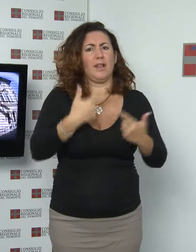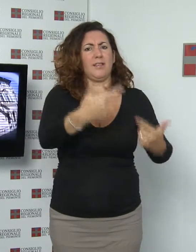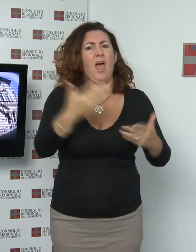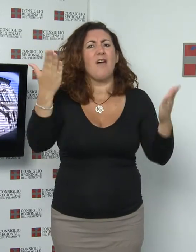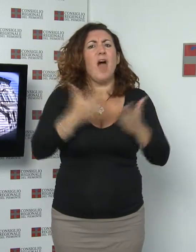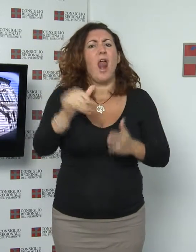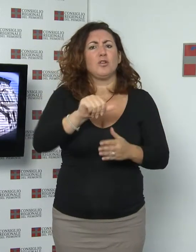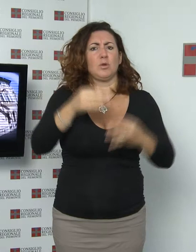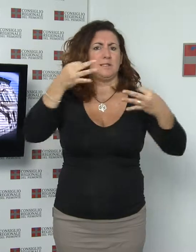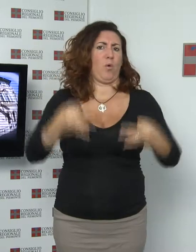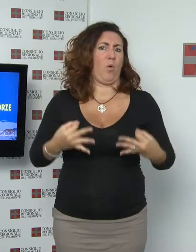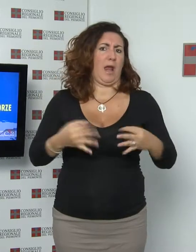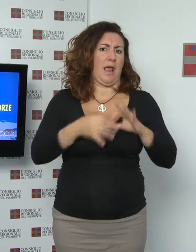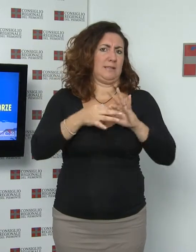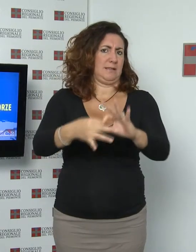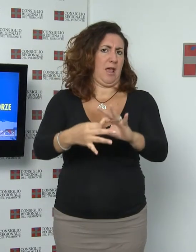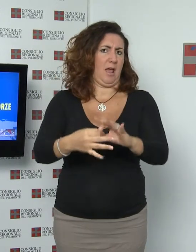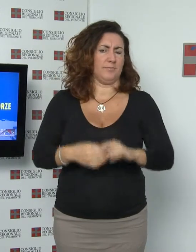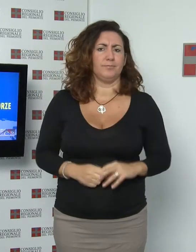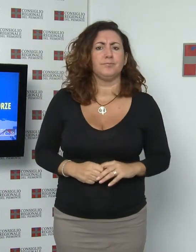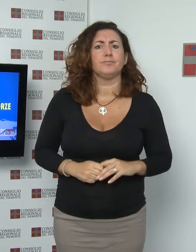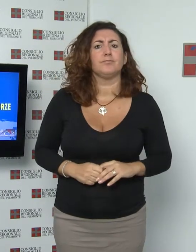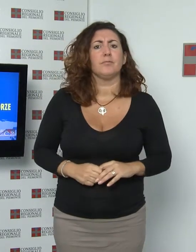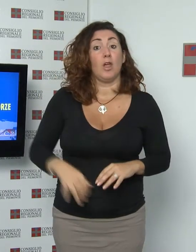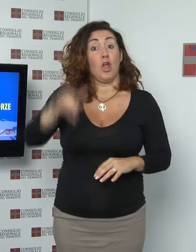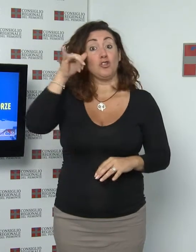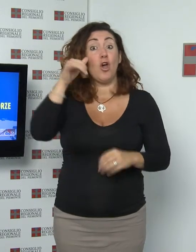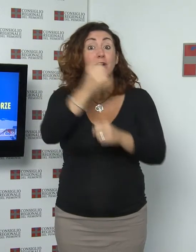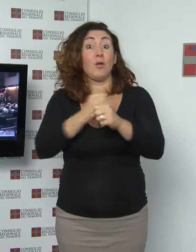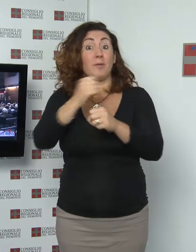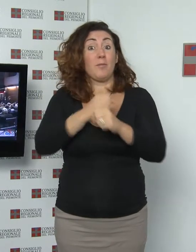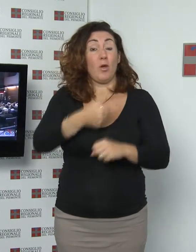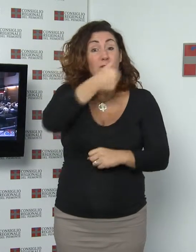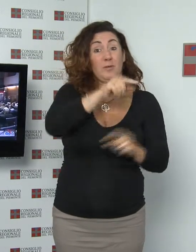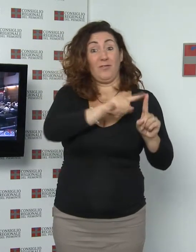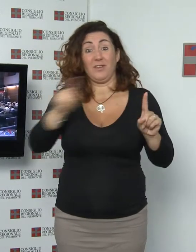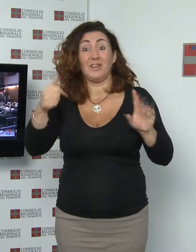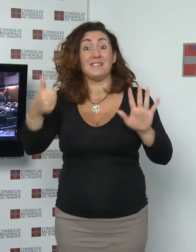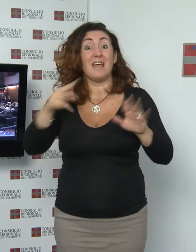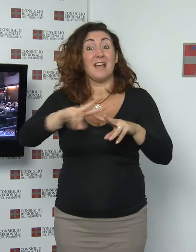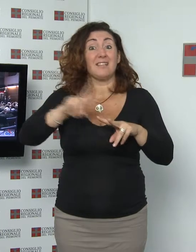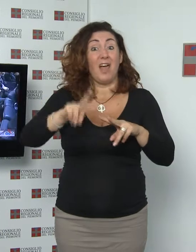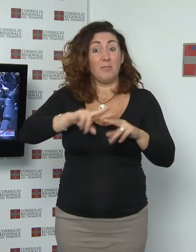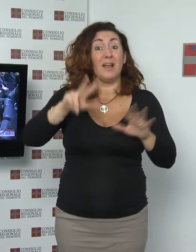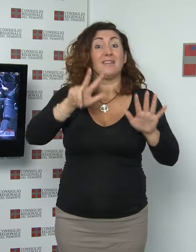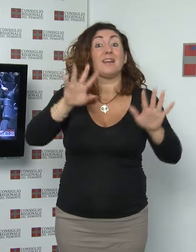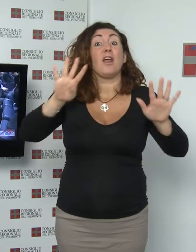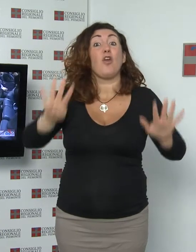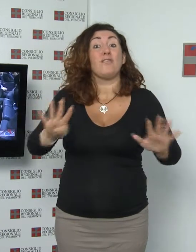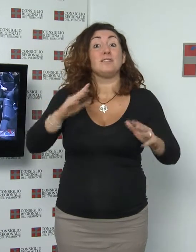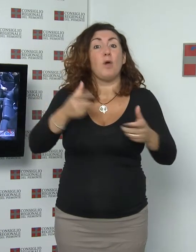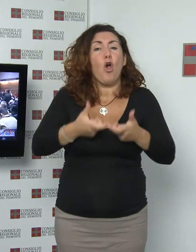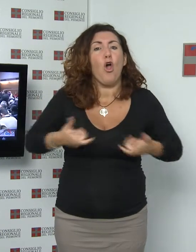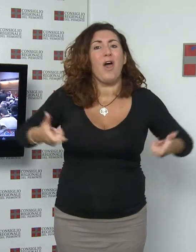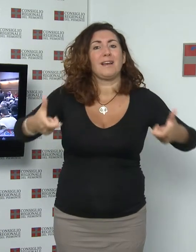Convegno di storia militare Torino e il Piemonte ospitano dal 1 al 6 settembre il 39esimo congresso della Commissione